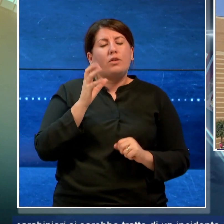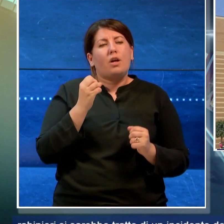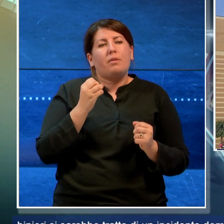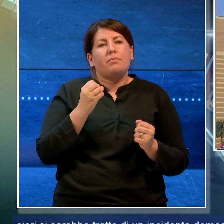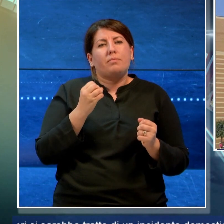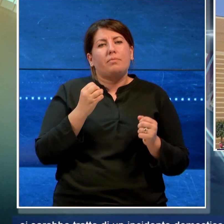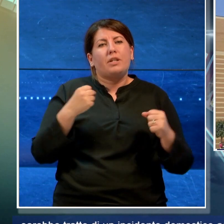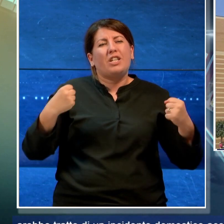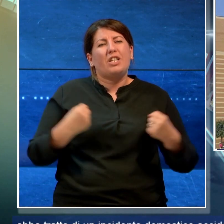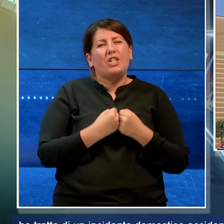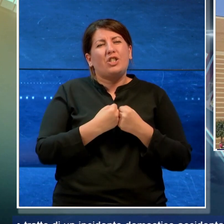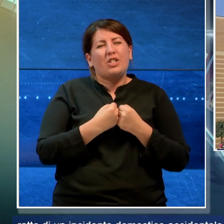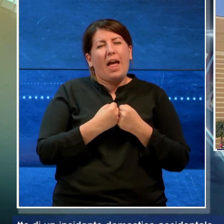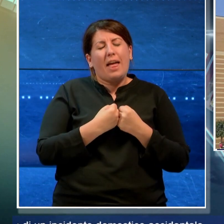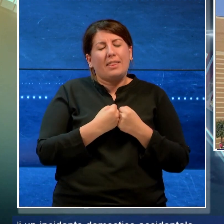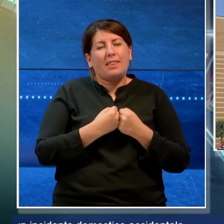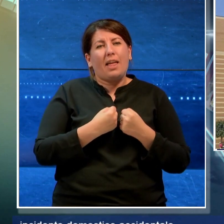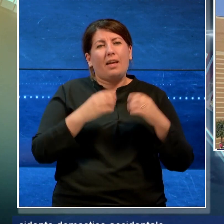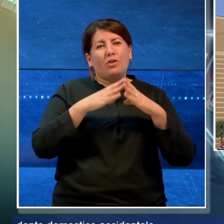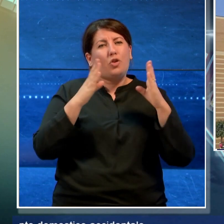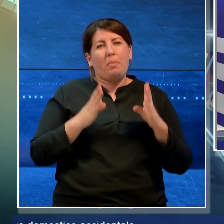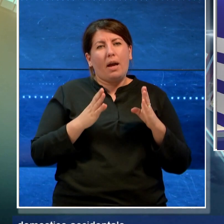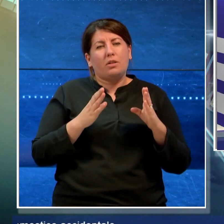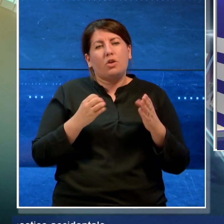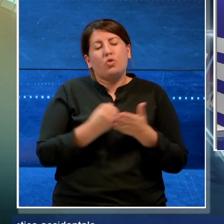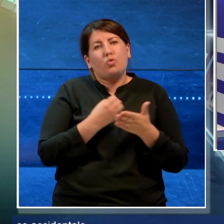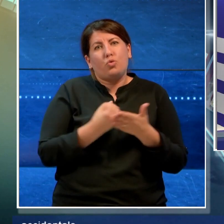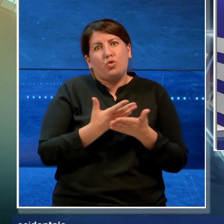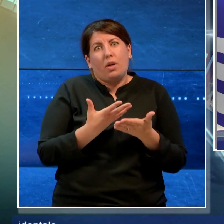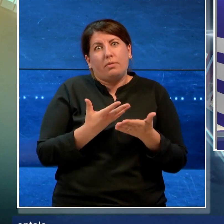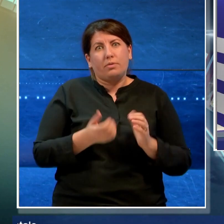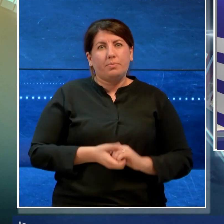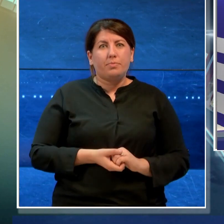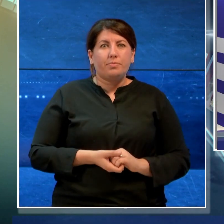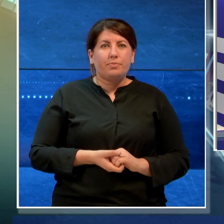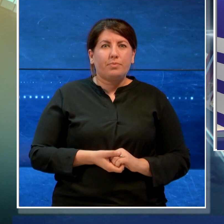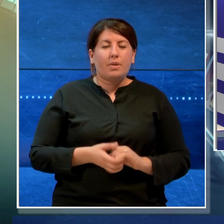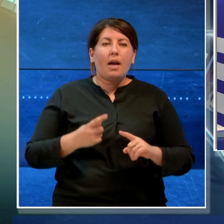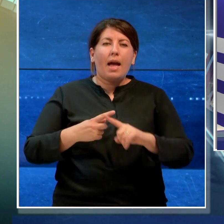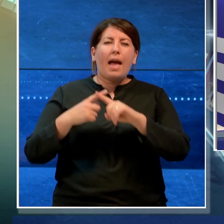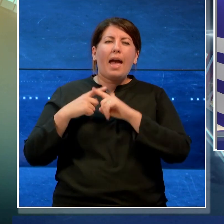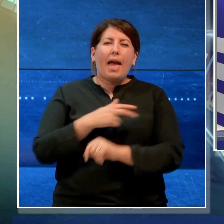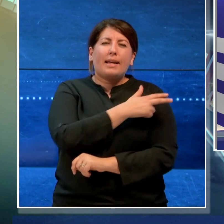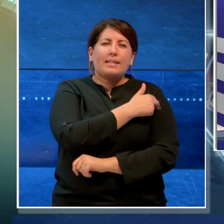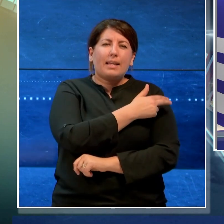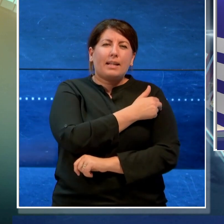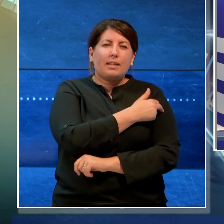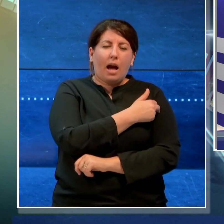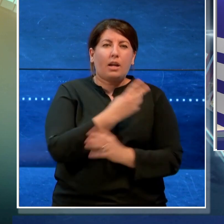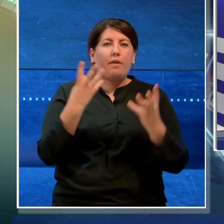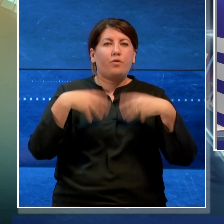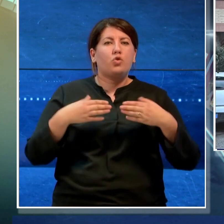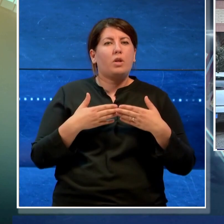domestico accidentale. L'ex segretaria della funzione